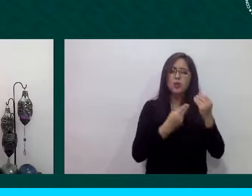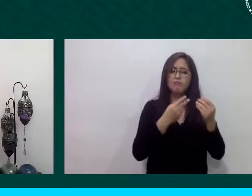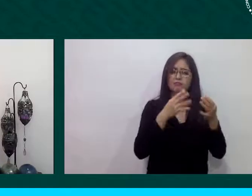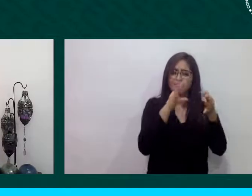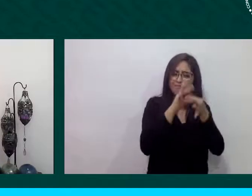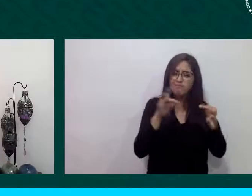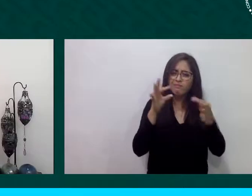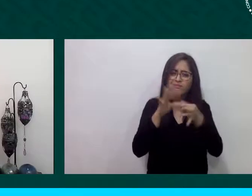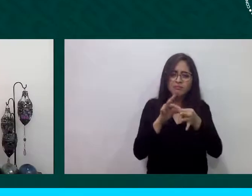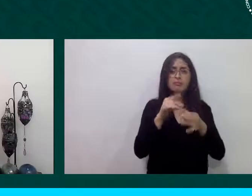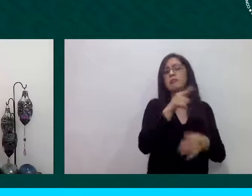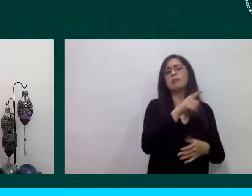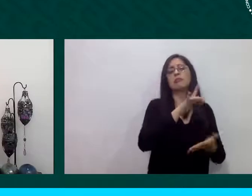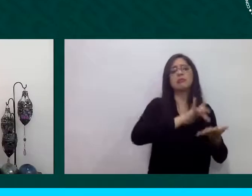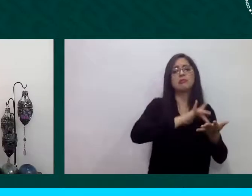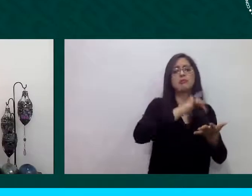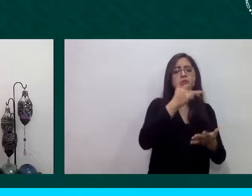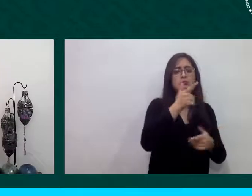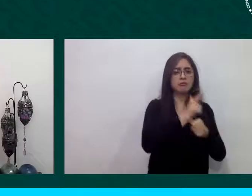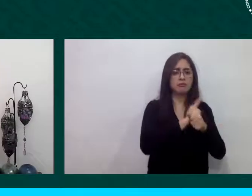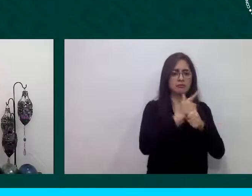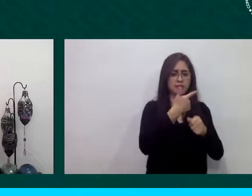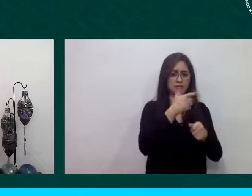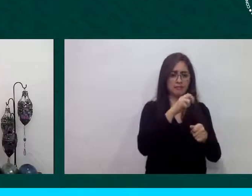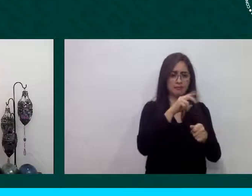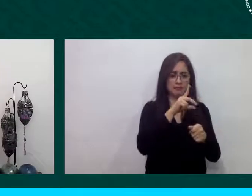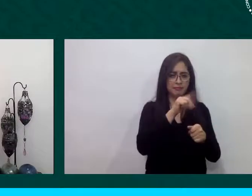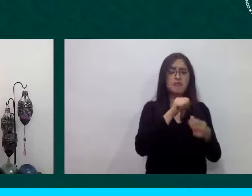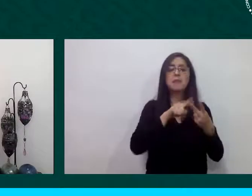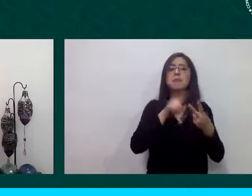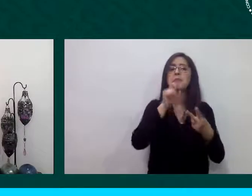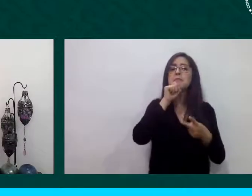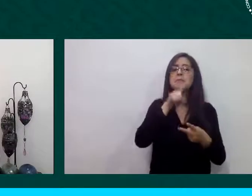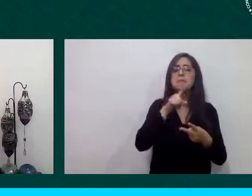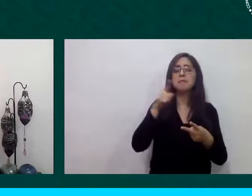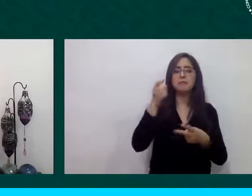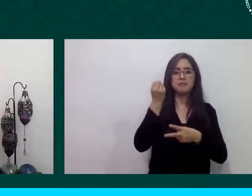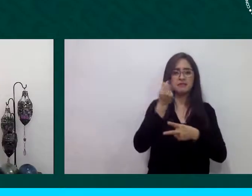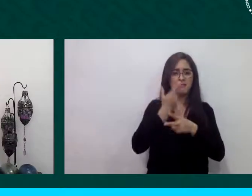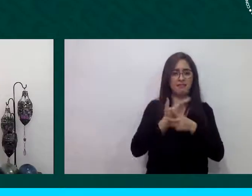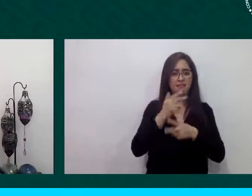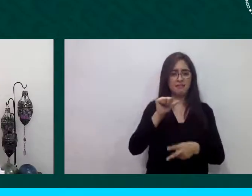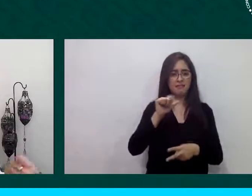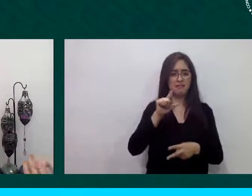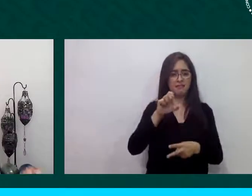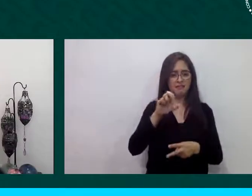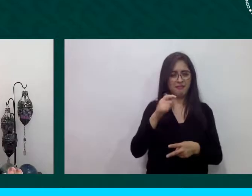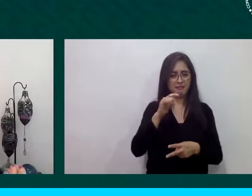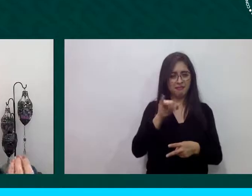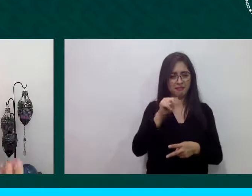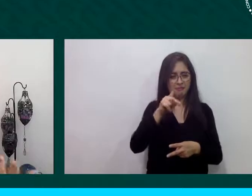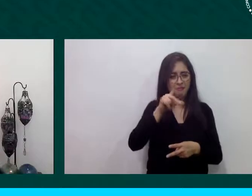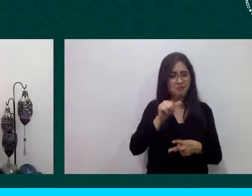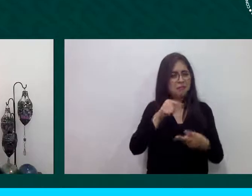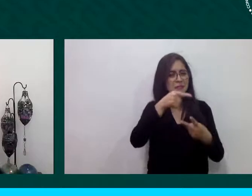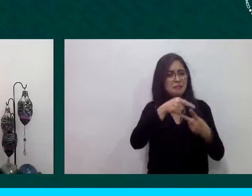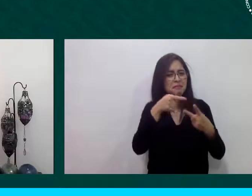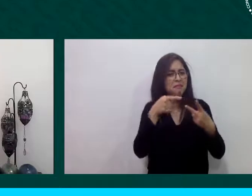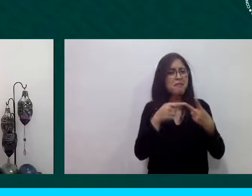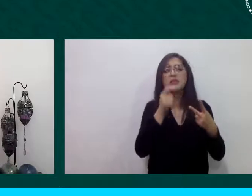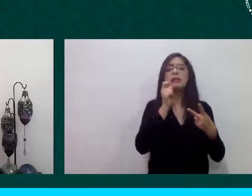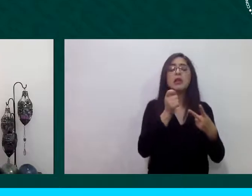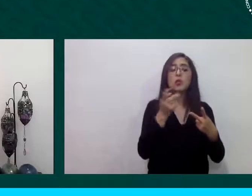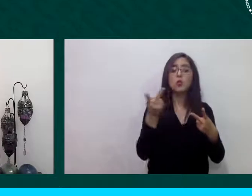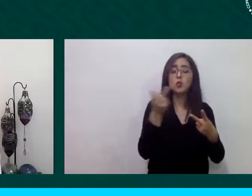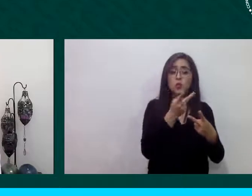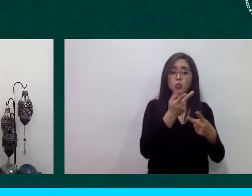también a la secretaria Alejandra respecto de estas acciones que se llevan a cabo hacia y a favor de las